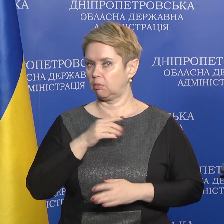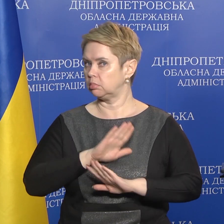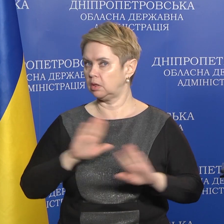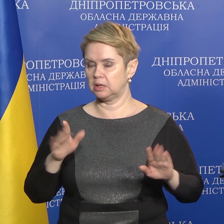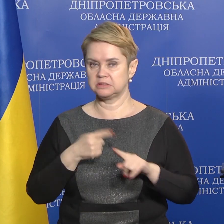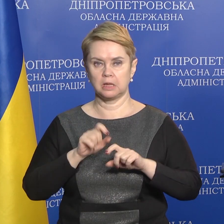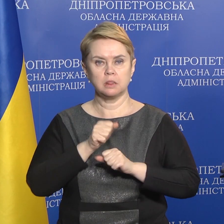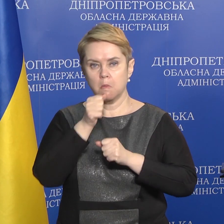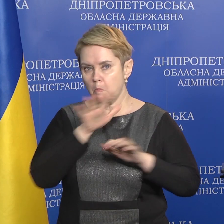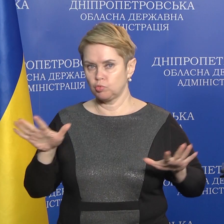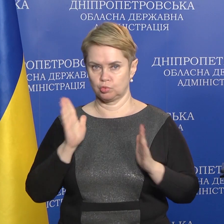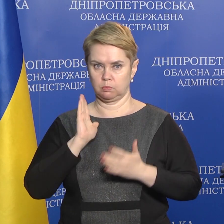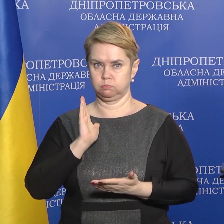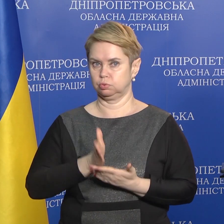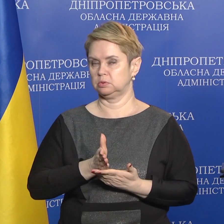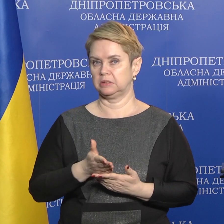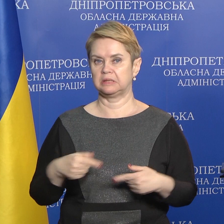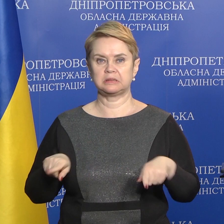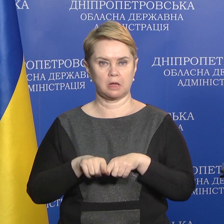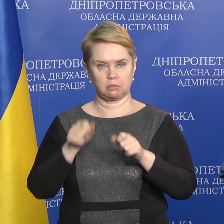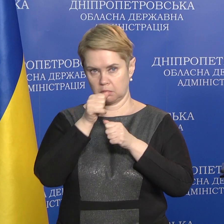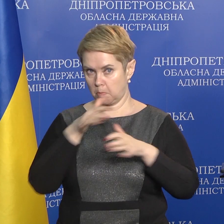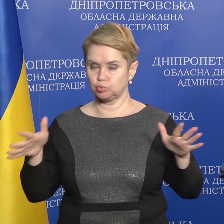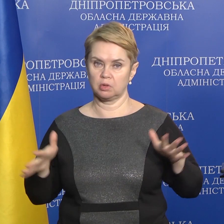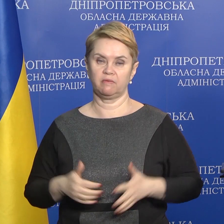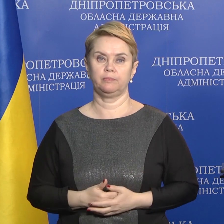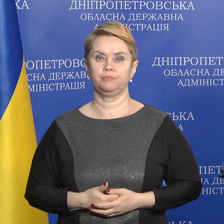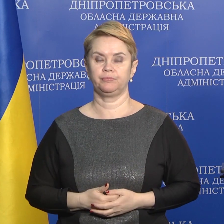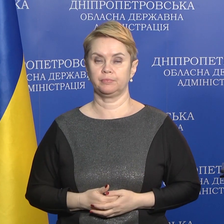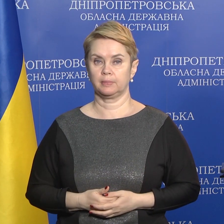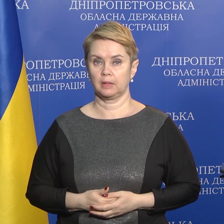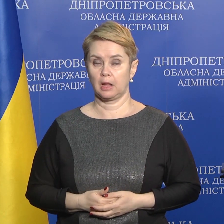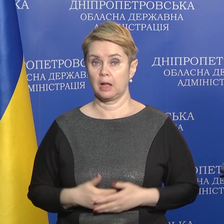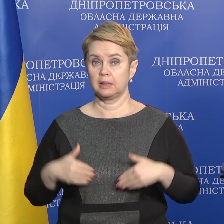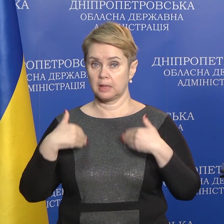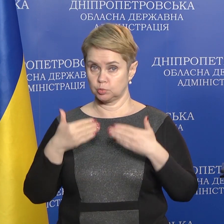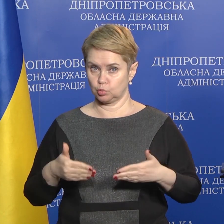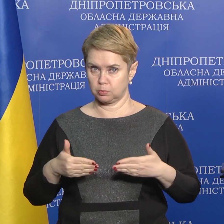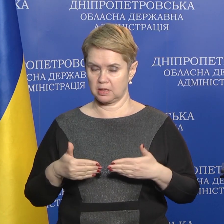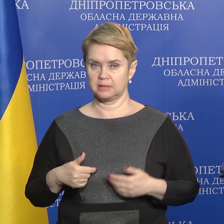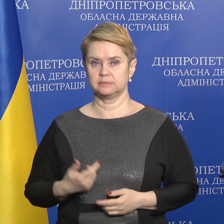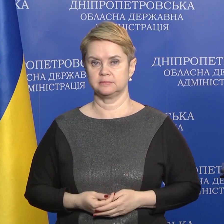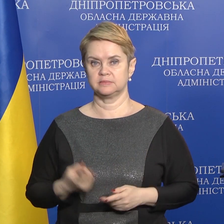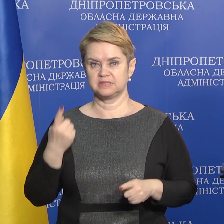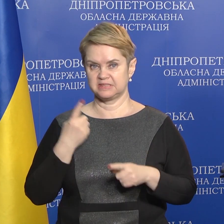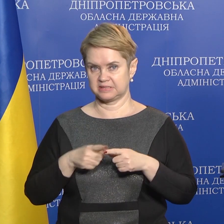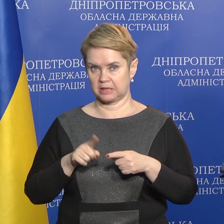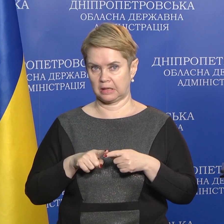ні, цього не може бути, так неможливо. Наступна стадія – це